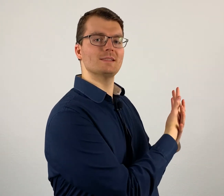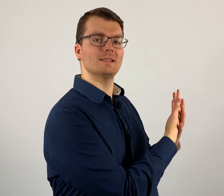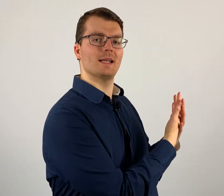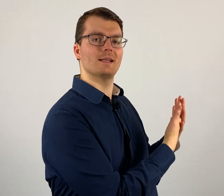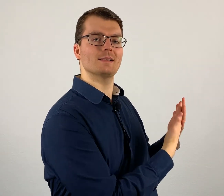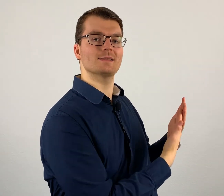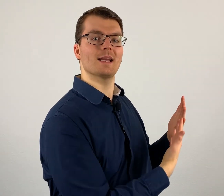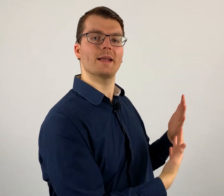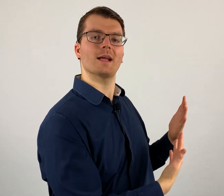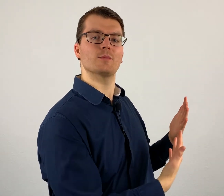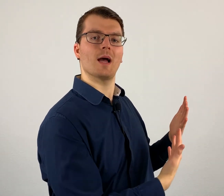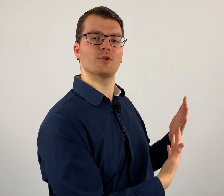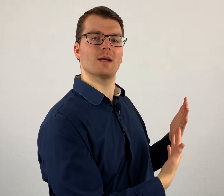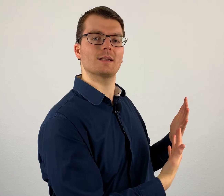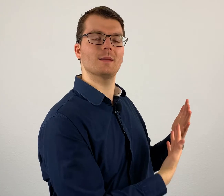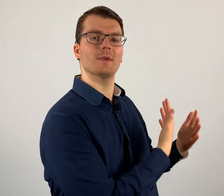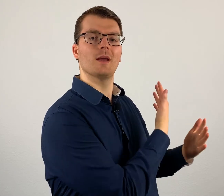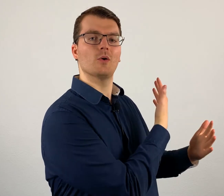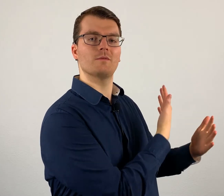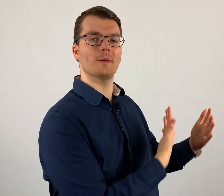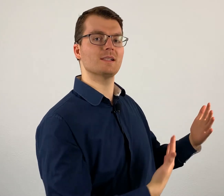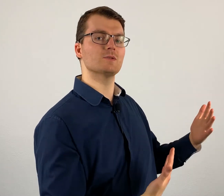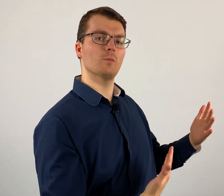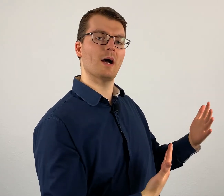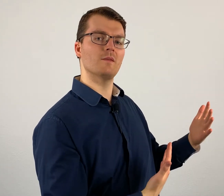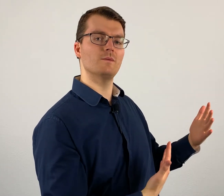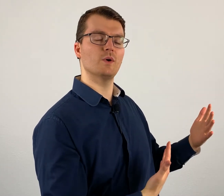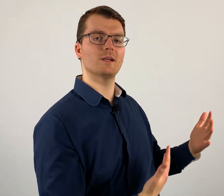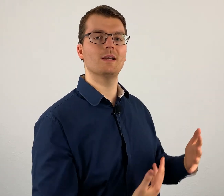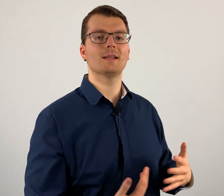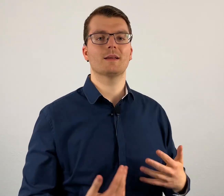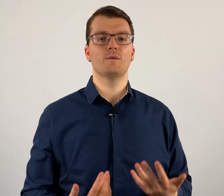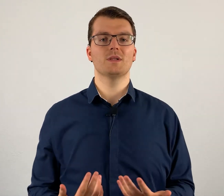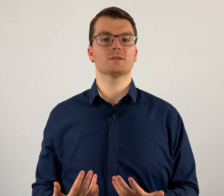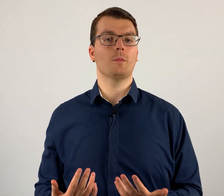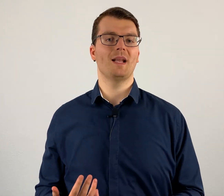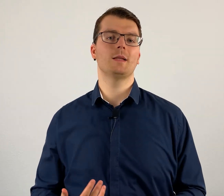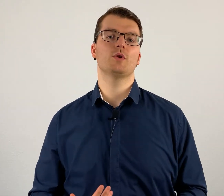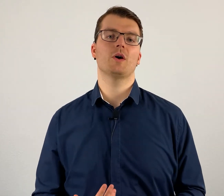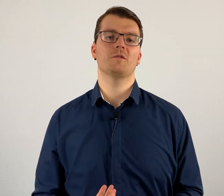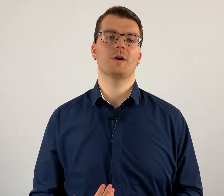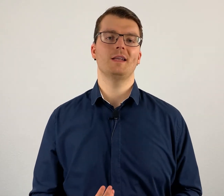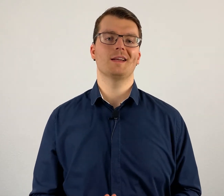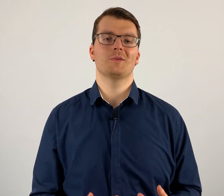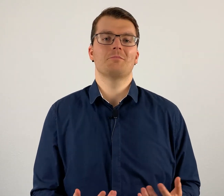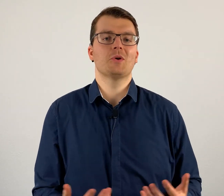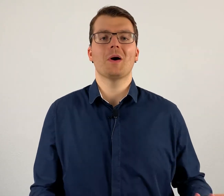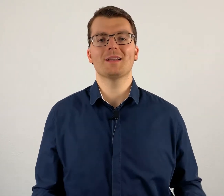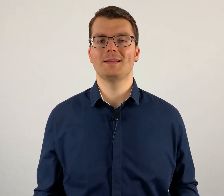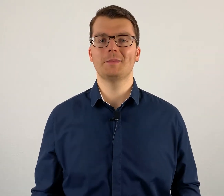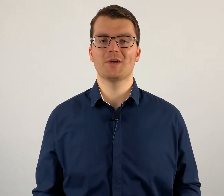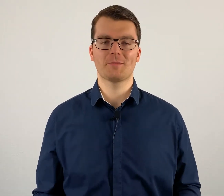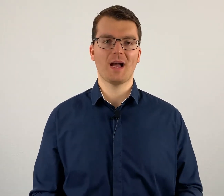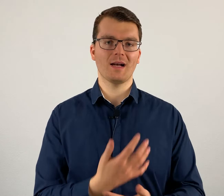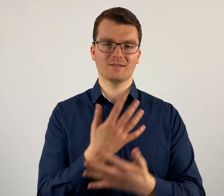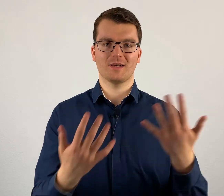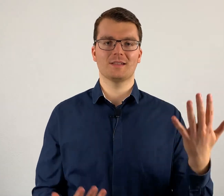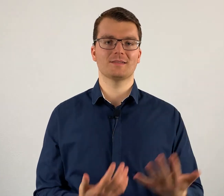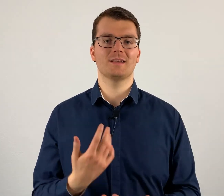sehen, dass es keinen Abstand gibt. Und wenn man das so machen würde, dann würde es komplett die Bedeutung verlieren und bedeutet nicht mal Sprache, sondern das ist